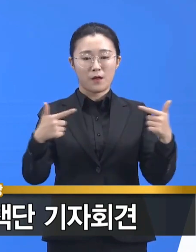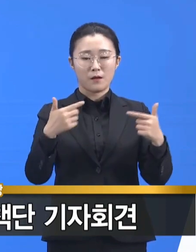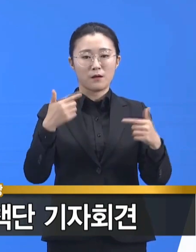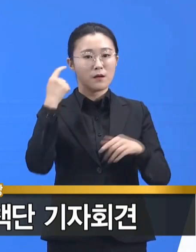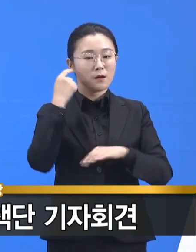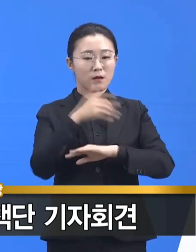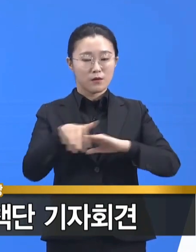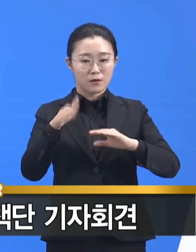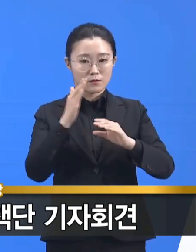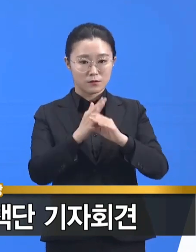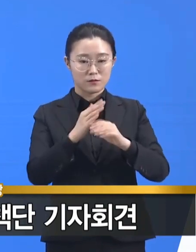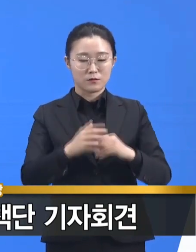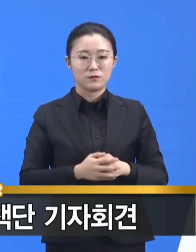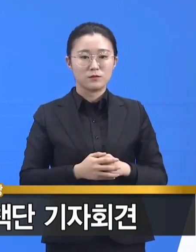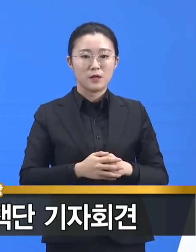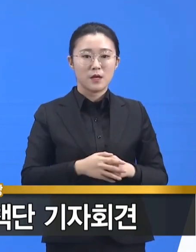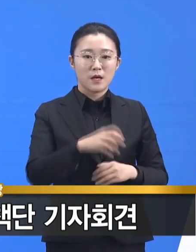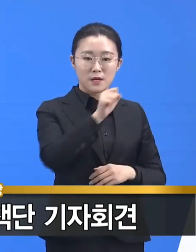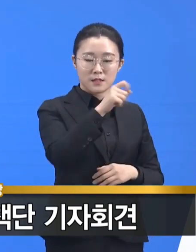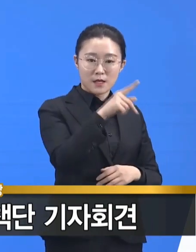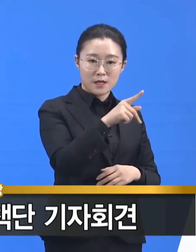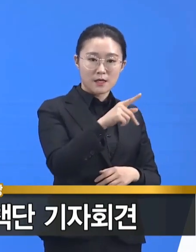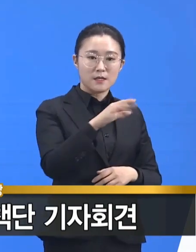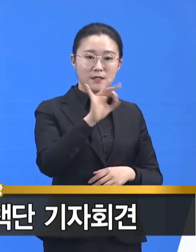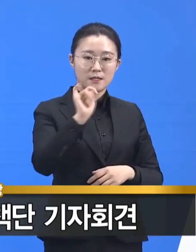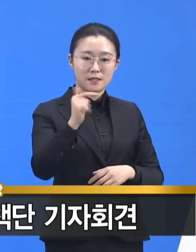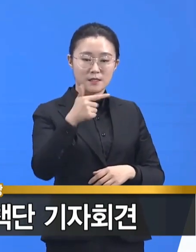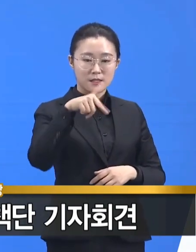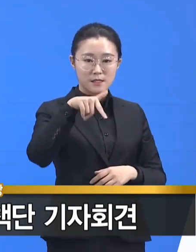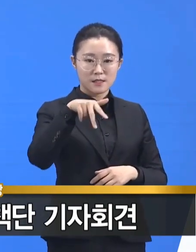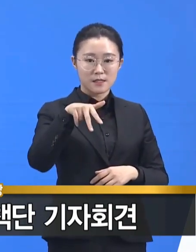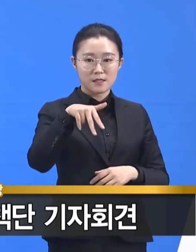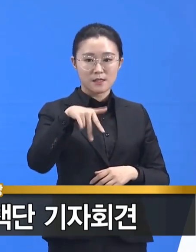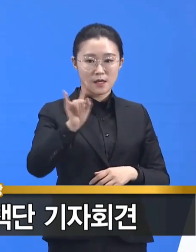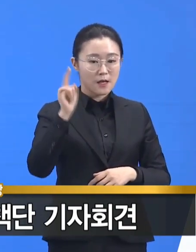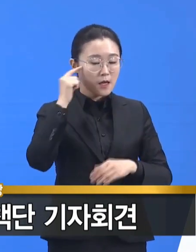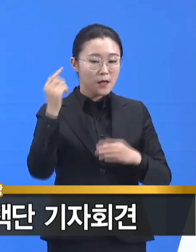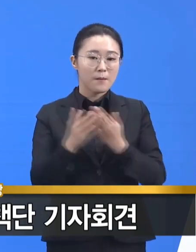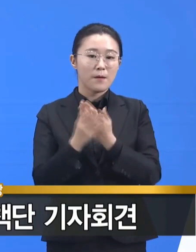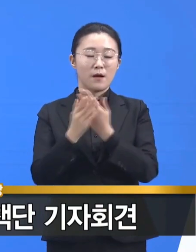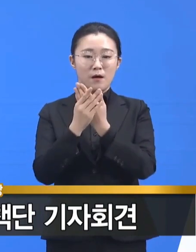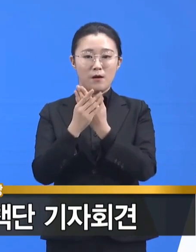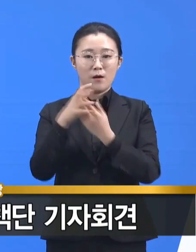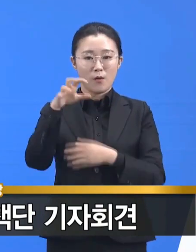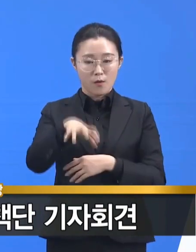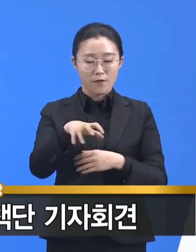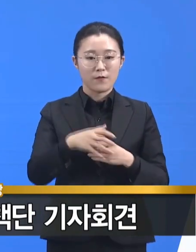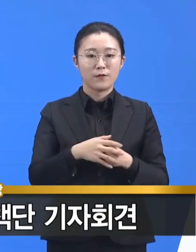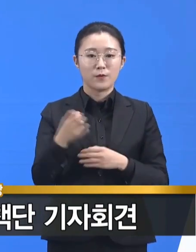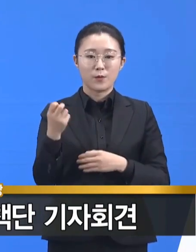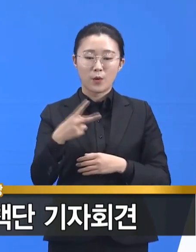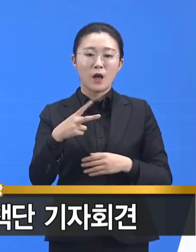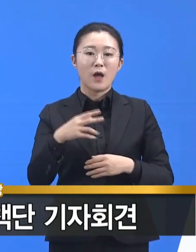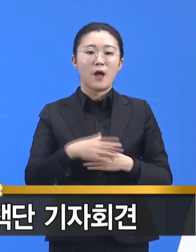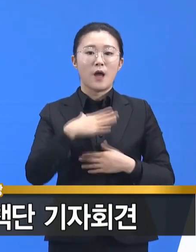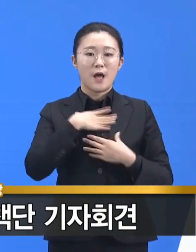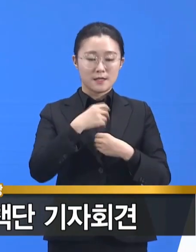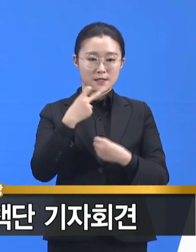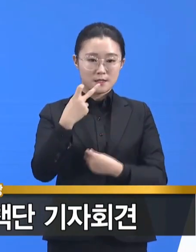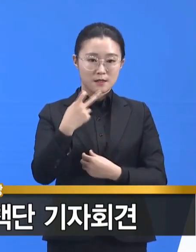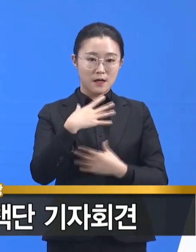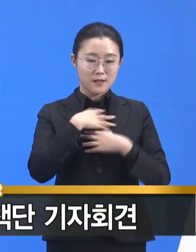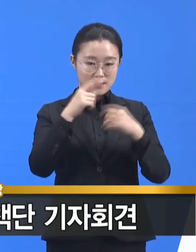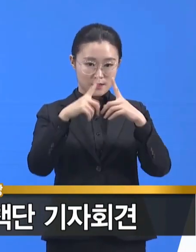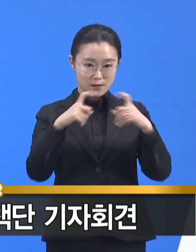SK인재개발원의 138명, 고양시 동양인재원의 230명, 안성시 한국표준협회